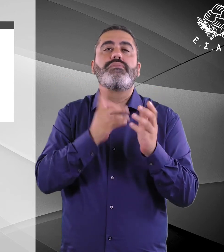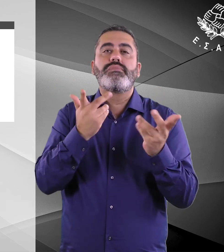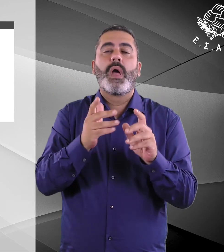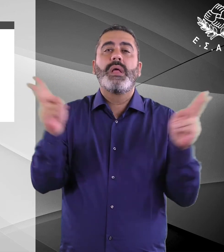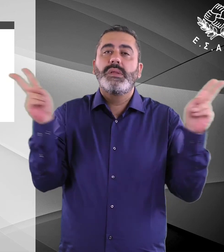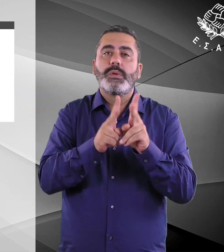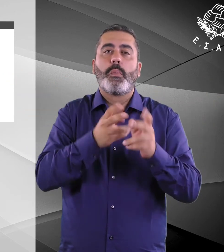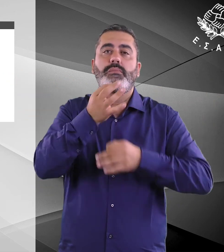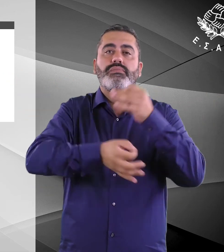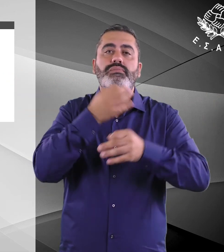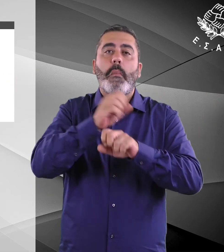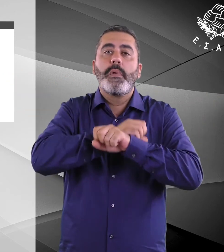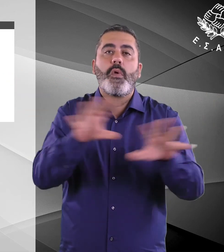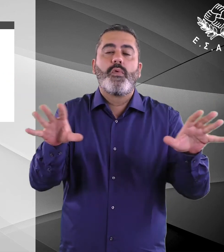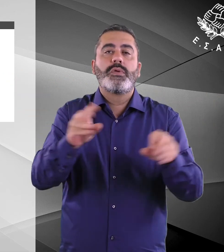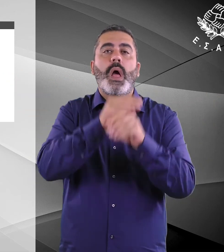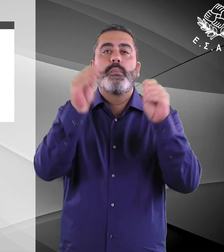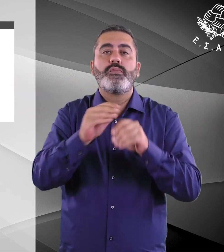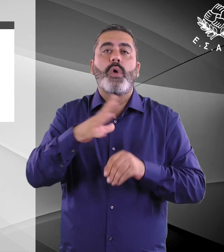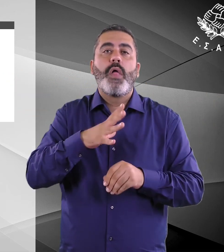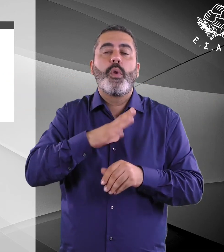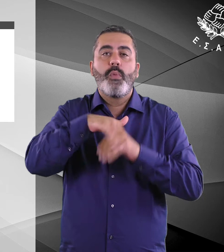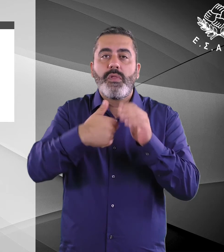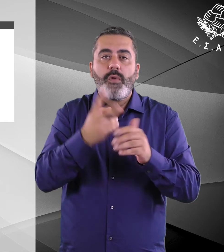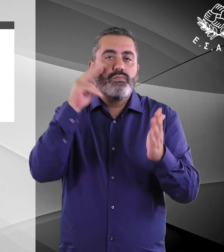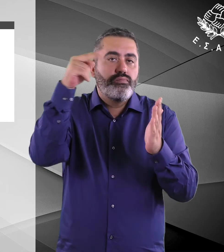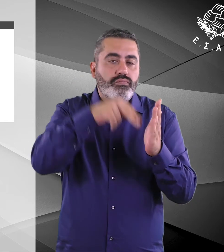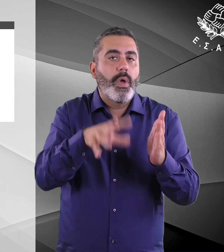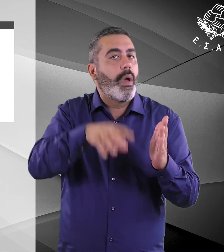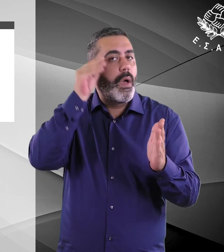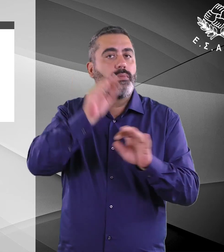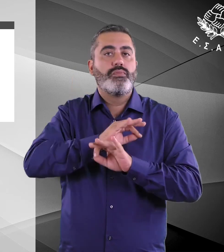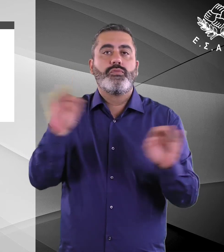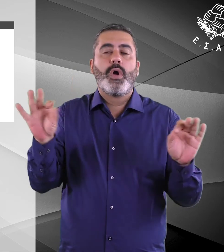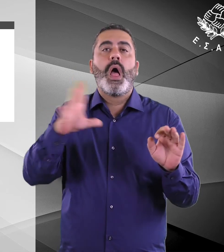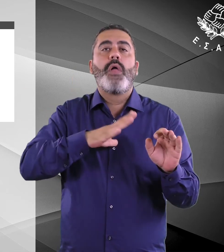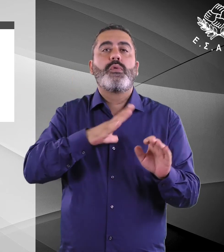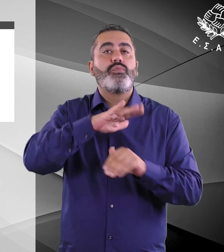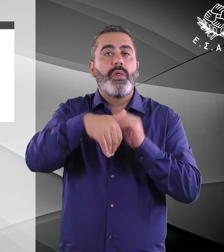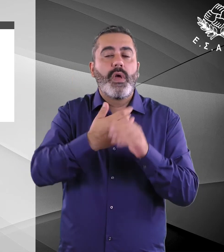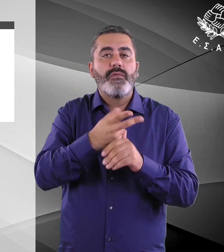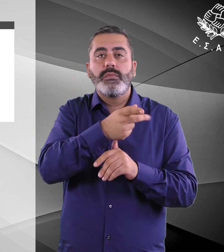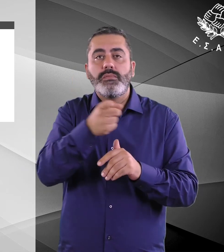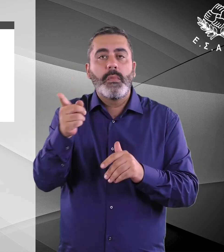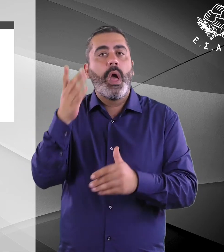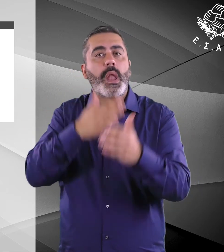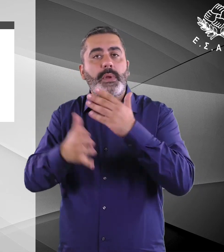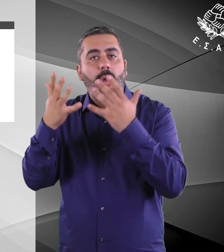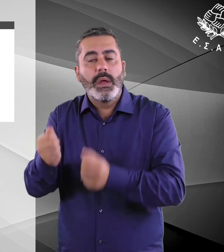συνοπτική πληροφόρηση ώστε να είναι προσιτά στους εμπλεκόμενους φορείς και σε κάθε ενδιαφερόμενο πολίτη, με ή χωρίς αναπηρία.